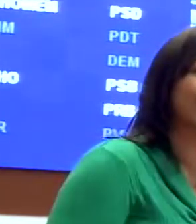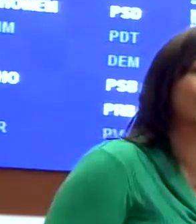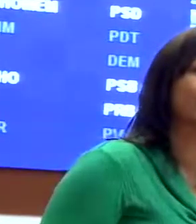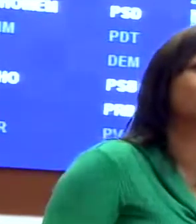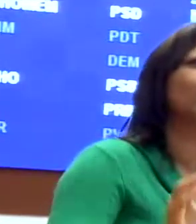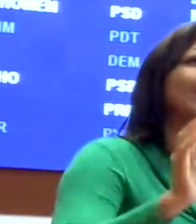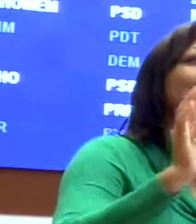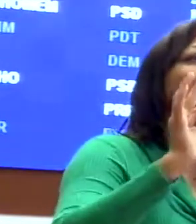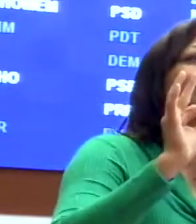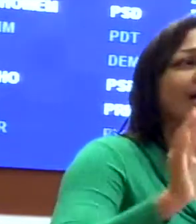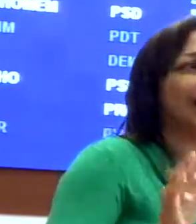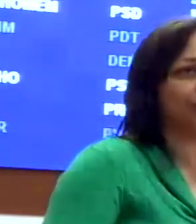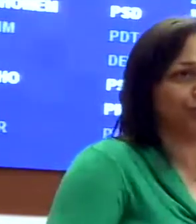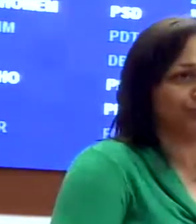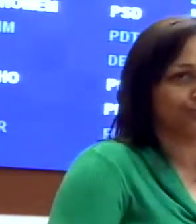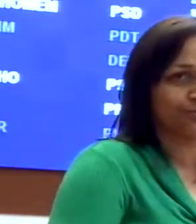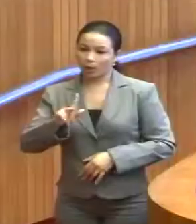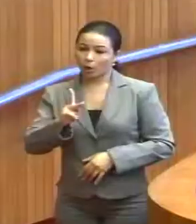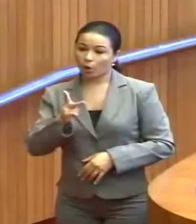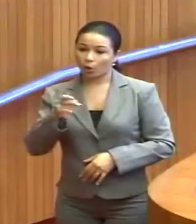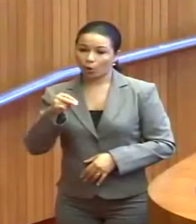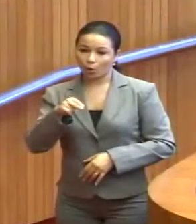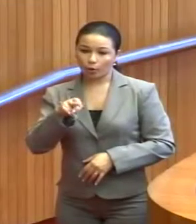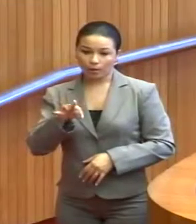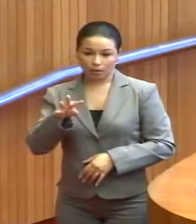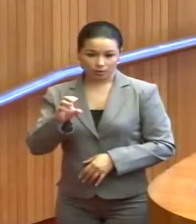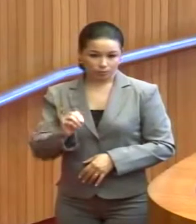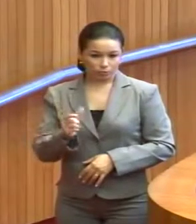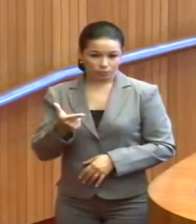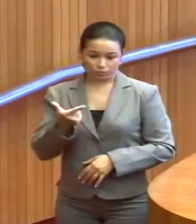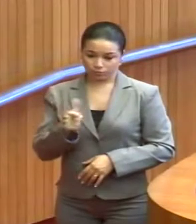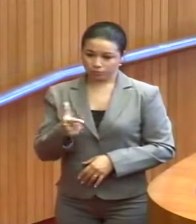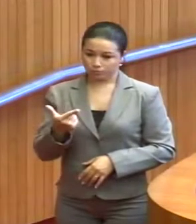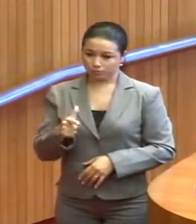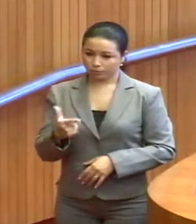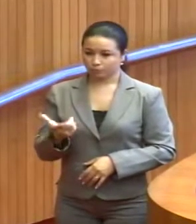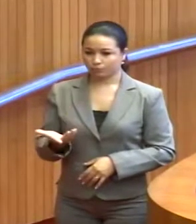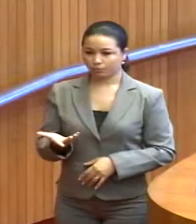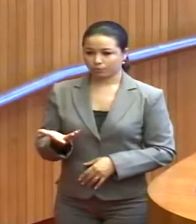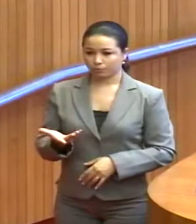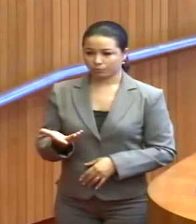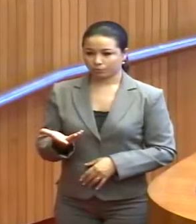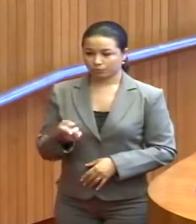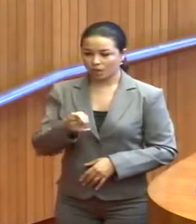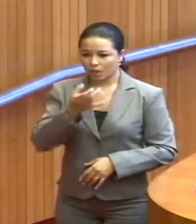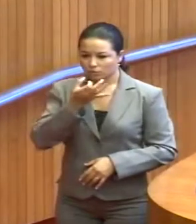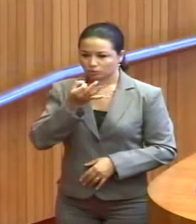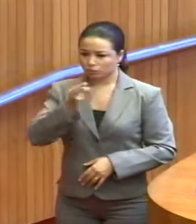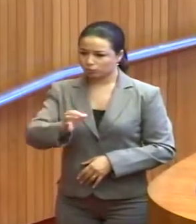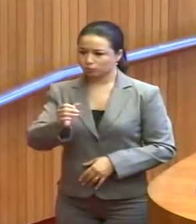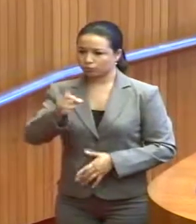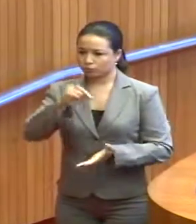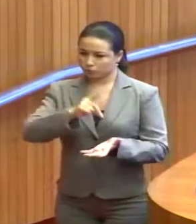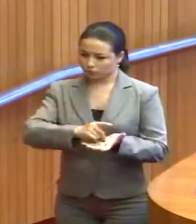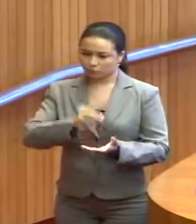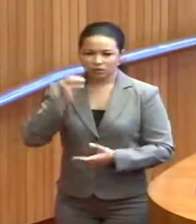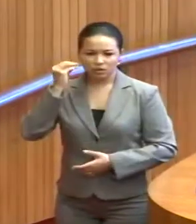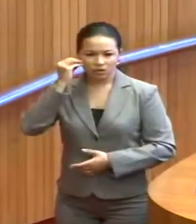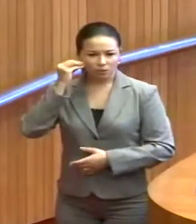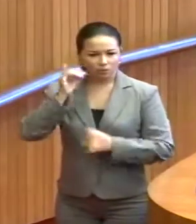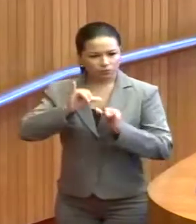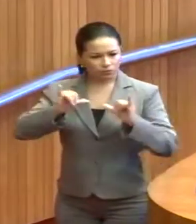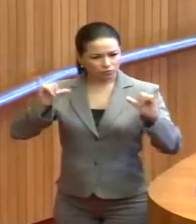quero dizer que é desonestidade. Eu quero dizer que essa atitude, na verdade, de tentar